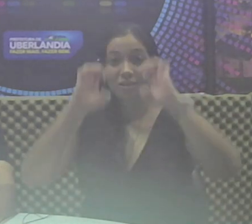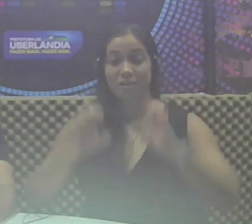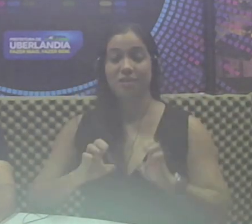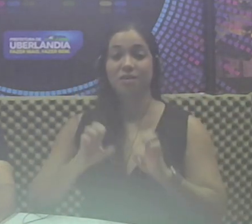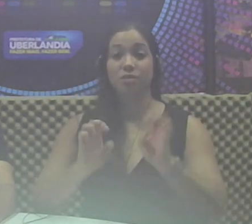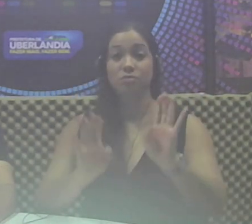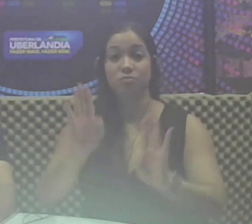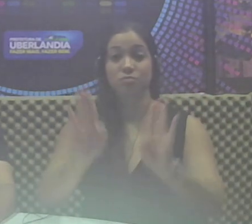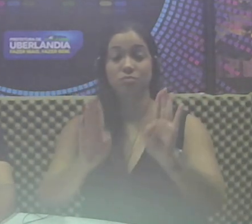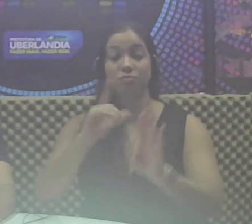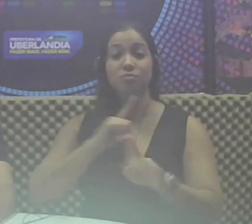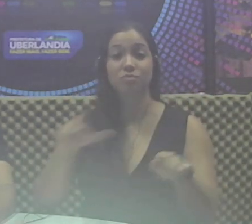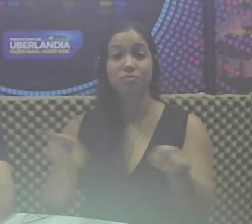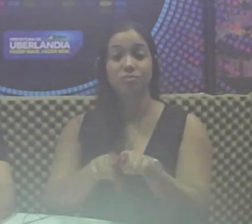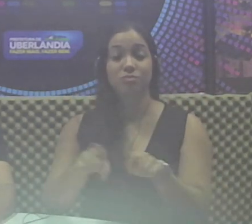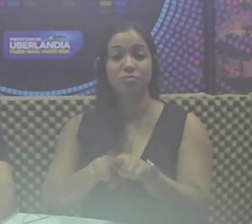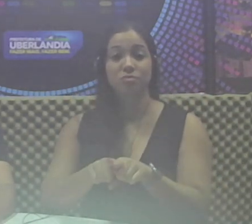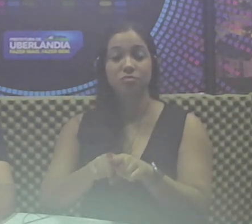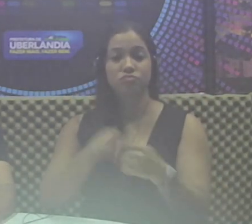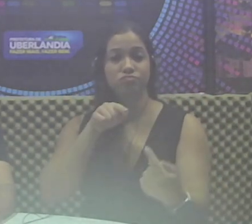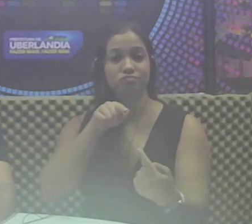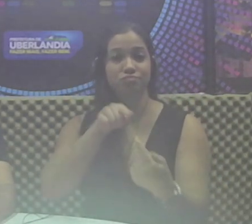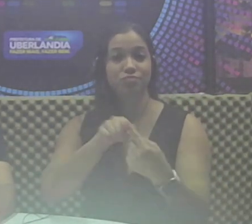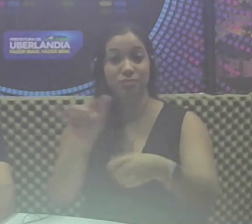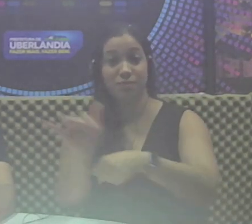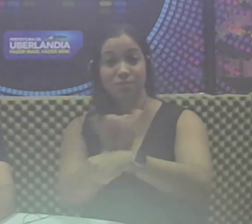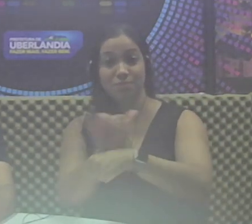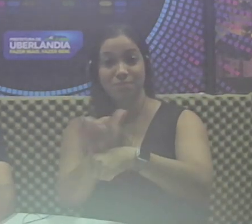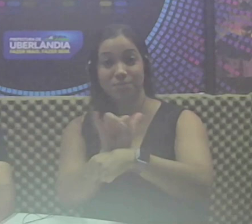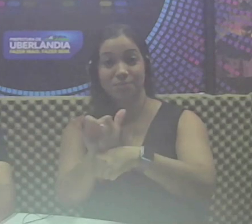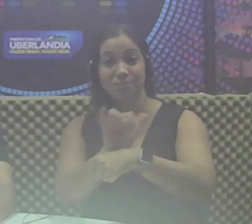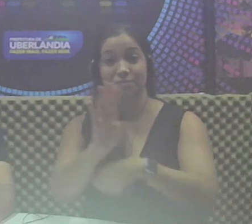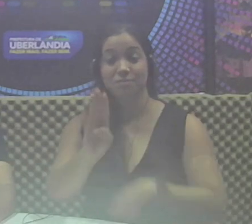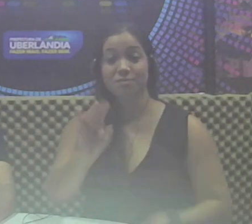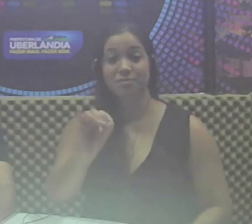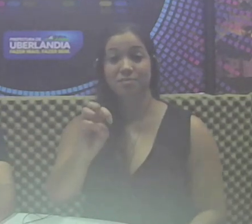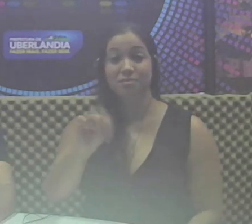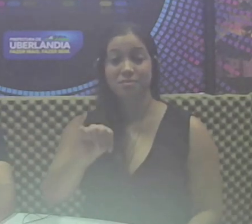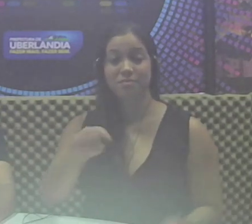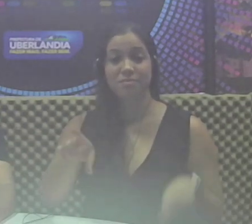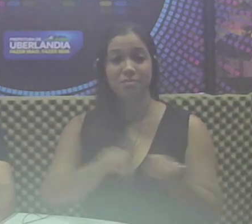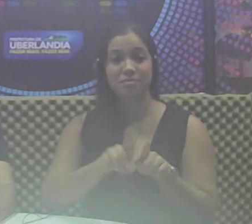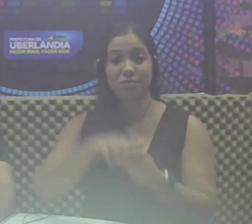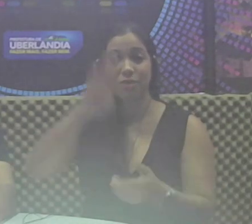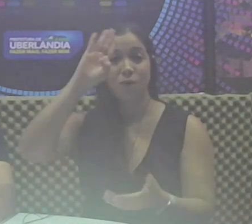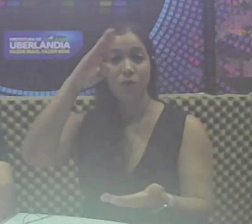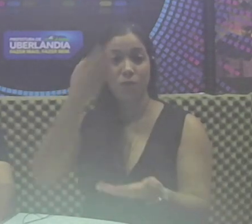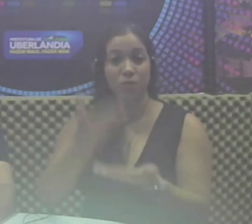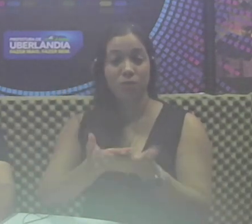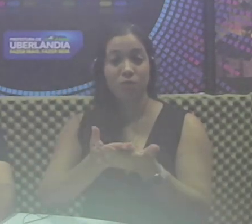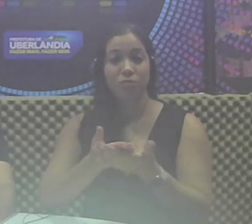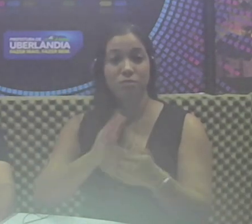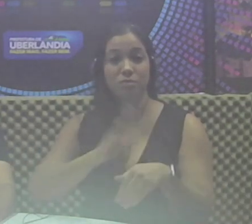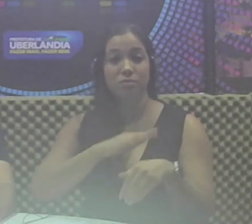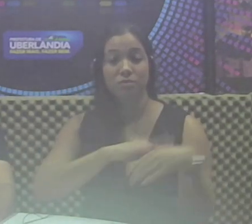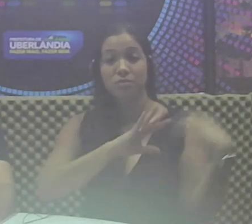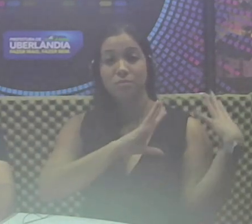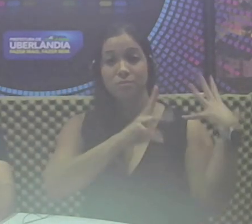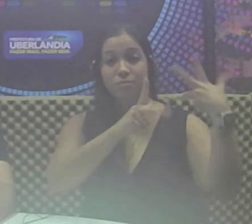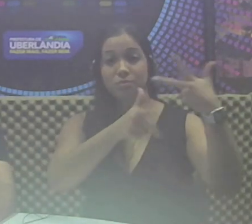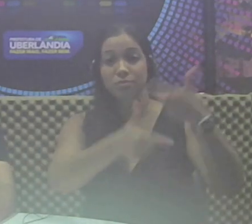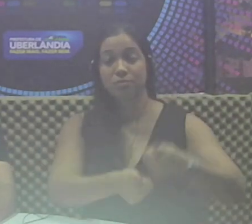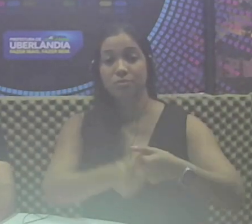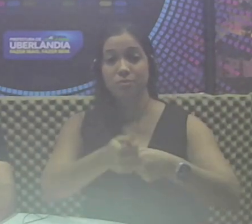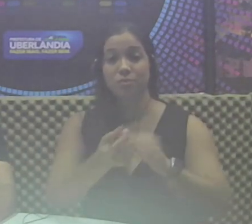licitatórios e precisão no planejamento, a BIM também gera maior confiabilidade de cronogramas e orçamentos,